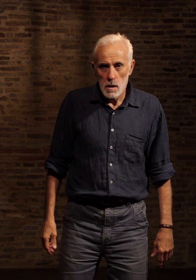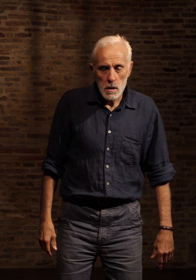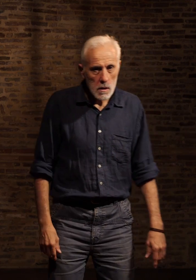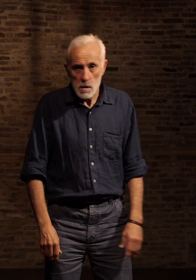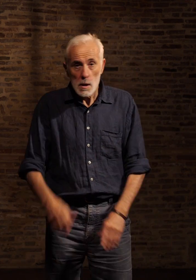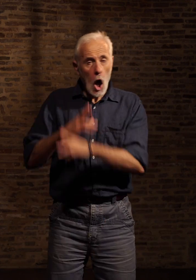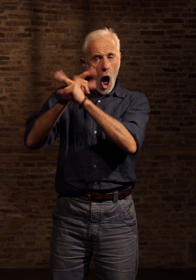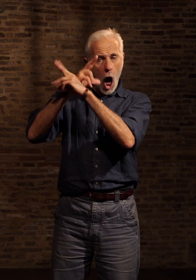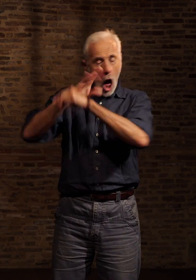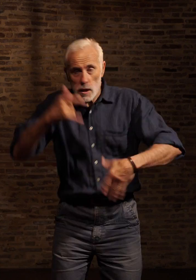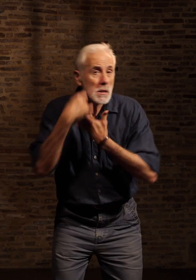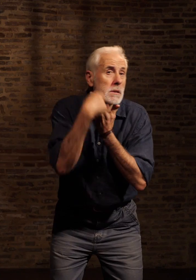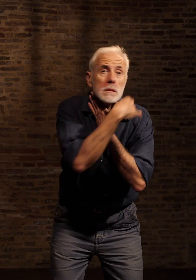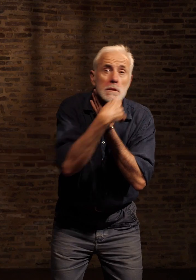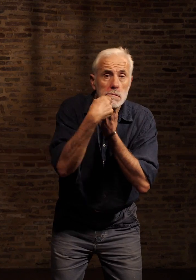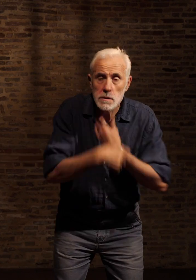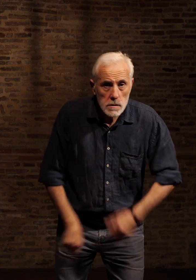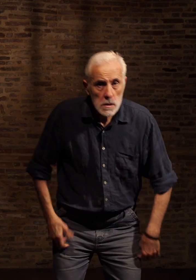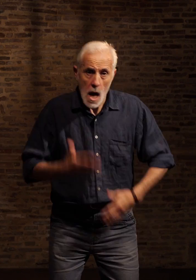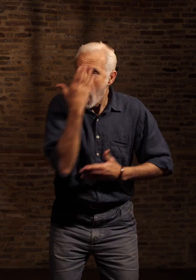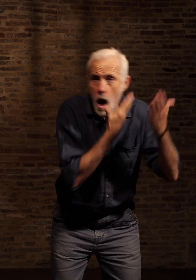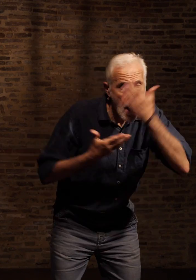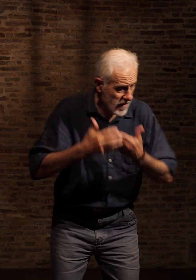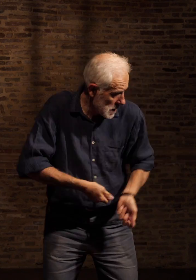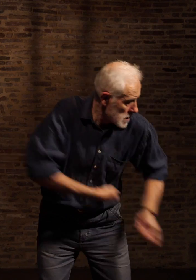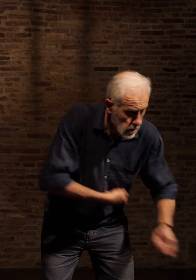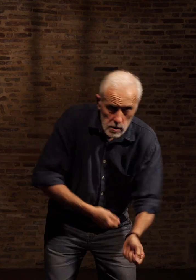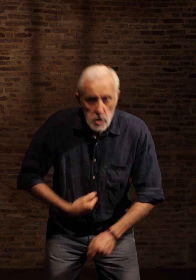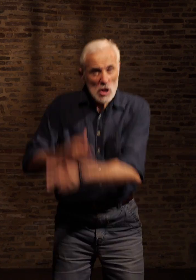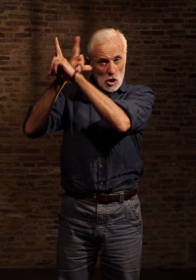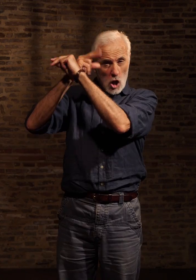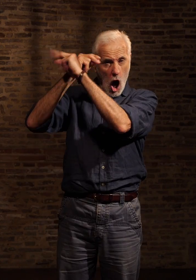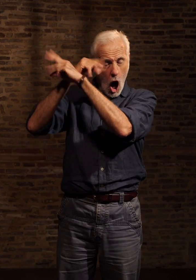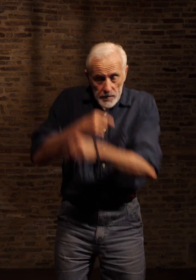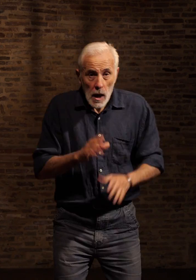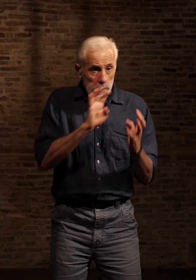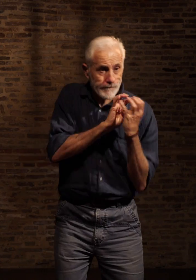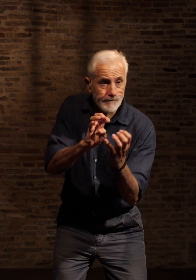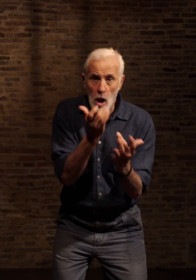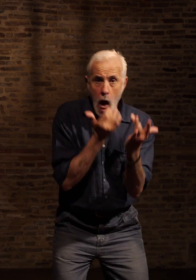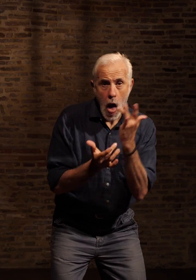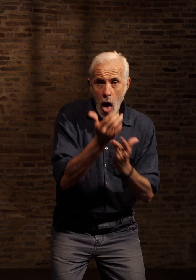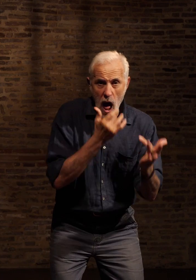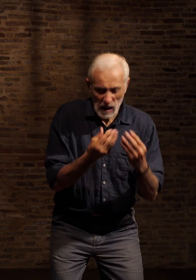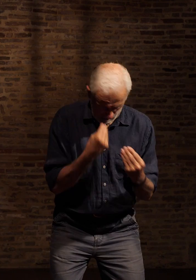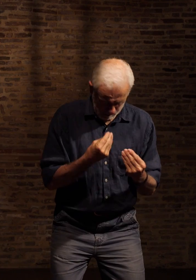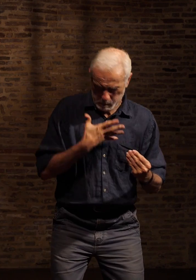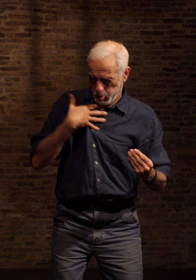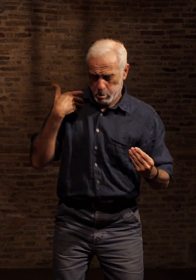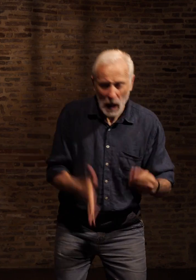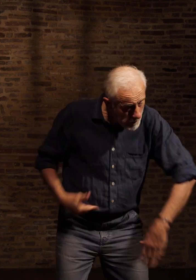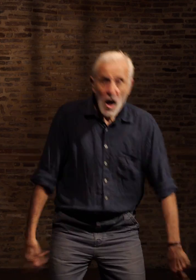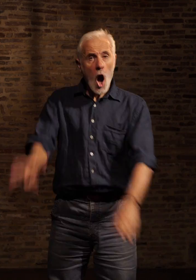se raser, se laver, nettoyer ma cellule Sonnerie, réfectoire, au menu de la saloperie